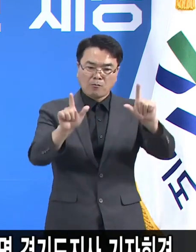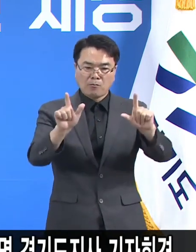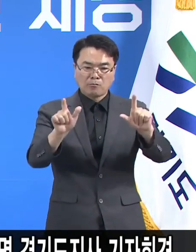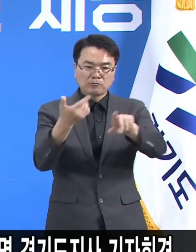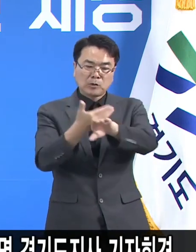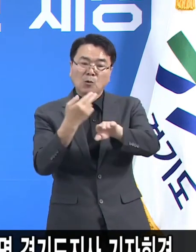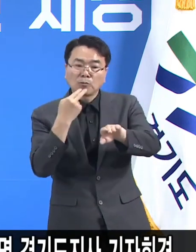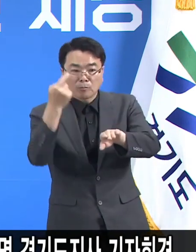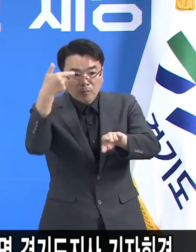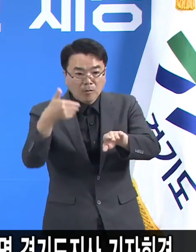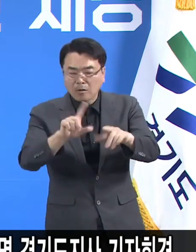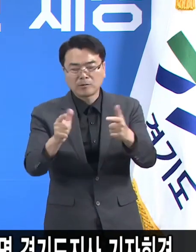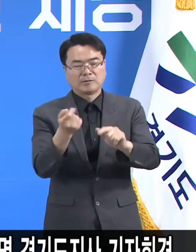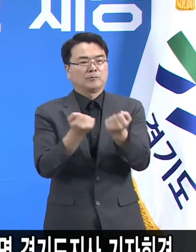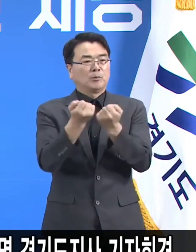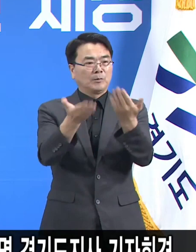드렸습니다.